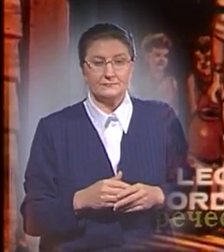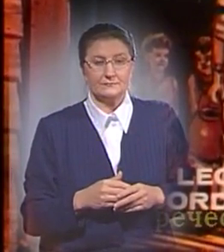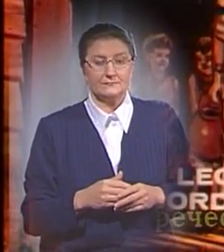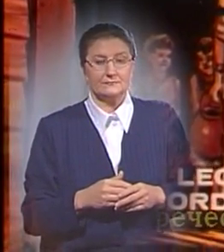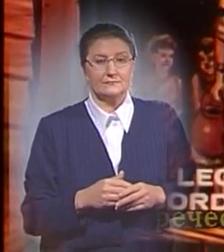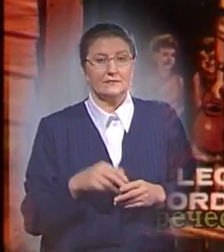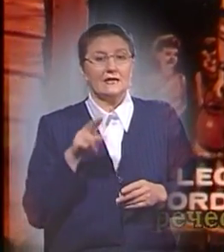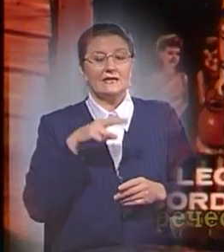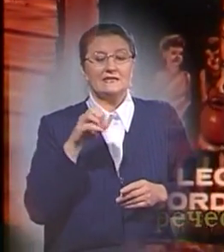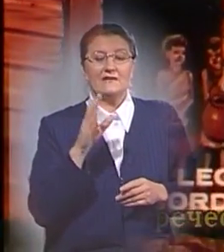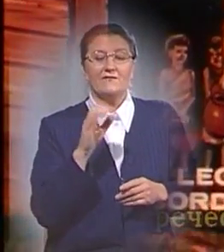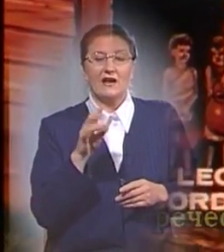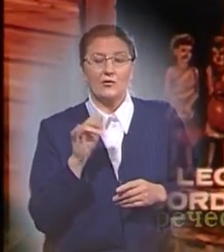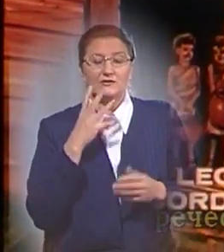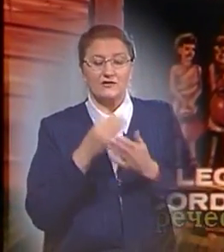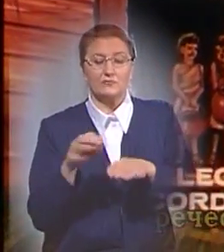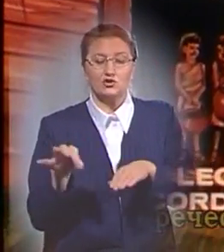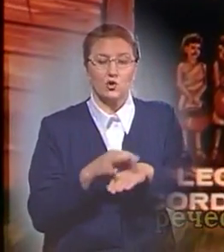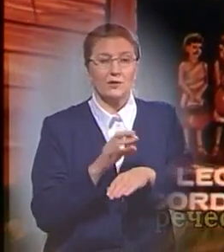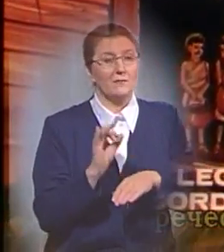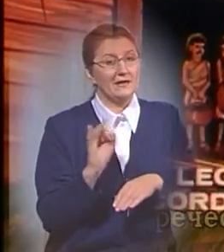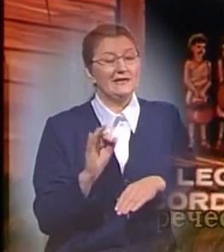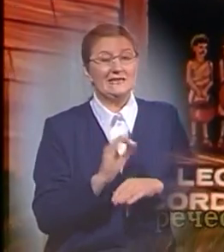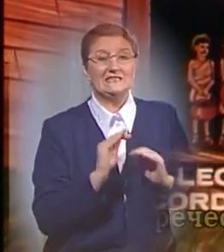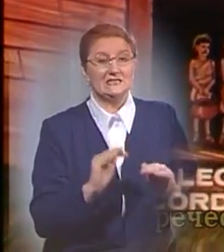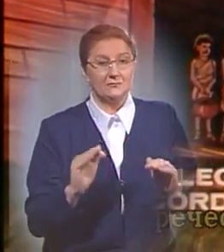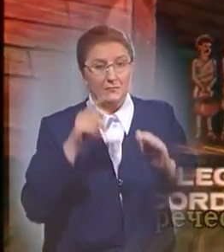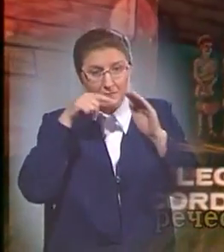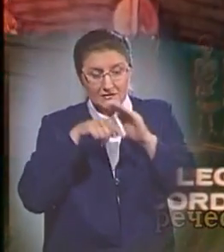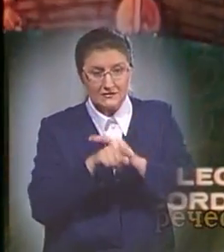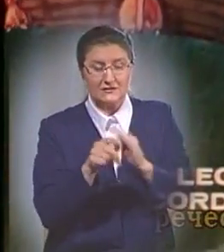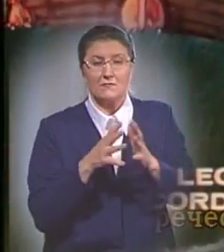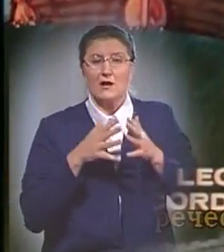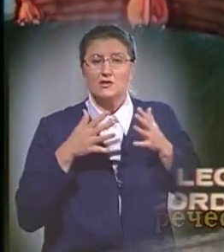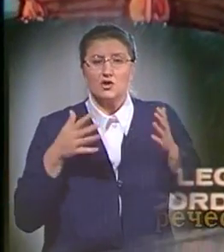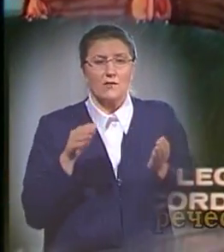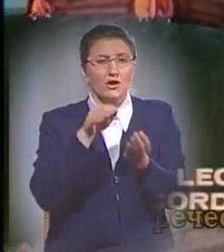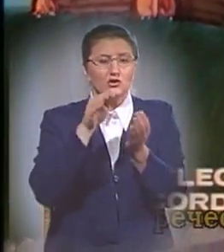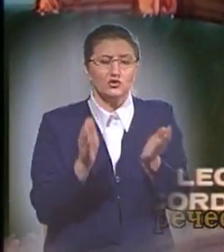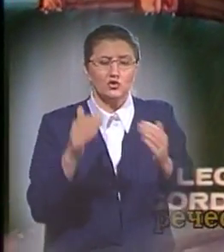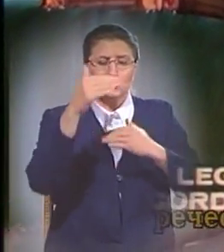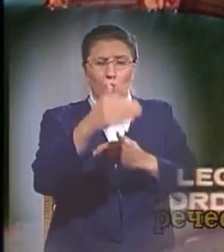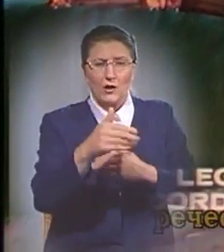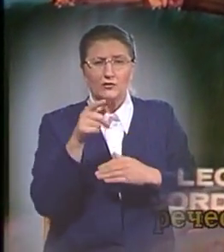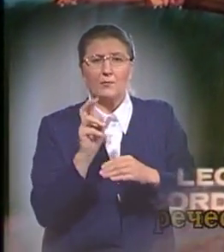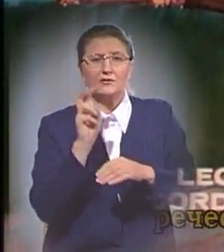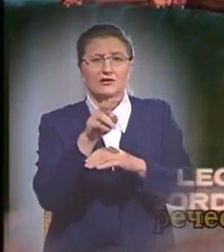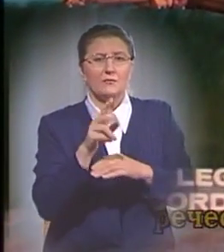Девкалион со своими женами и детьми поместился внутри огромного сундука. Туда же пришли к нему кабаны и